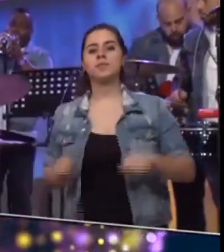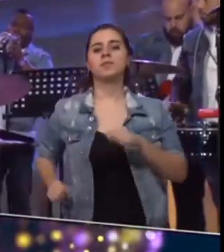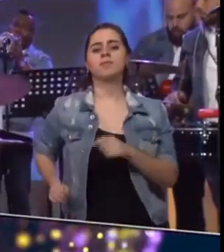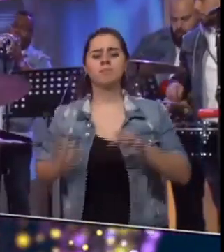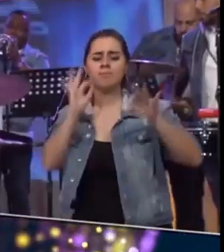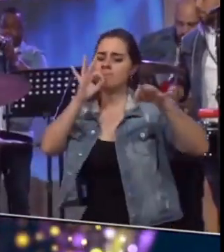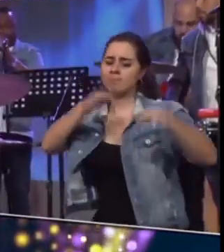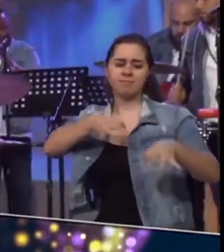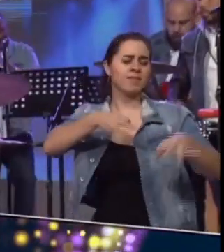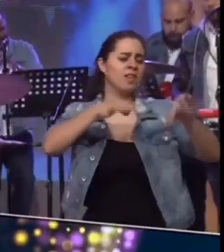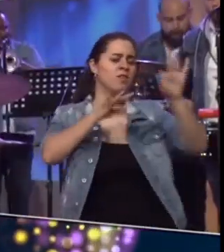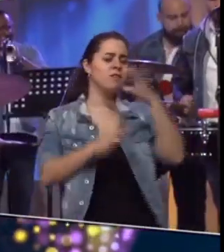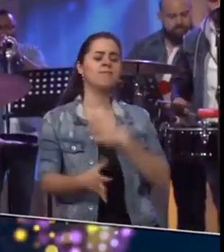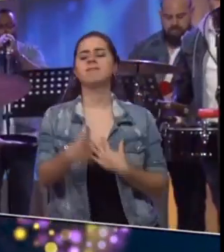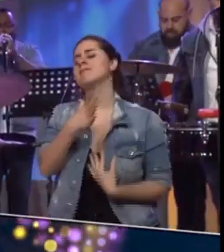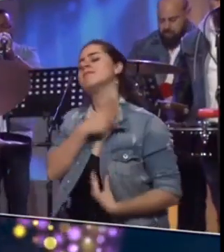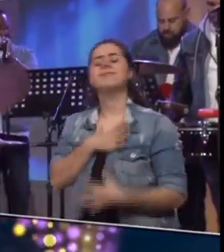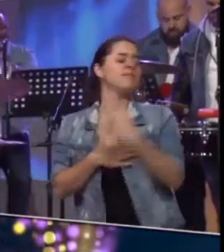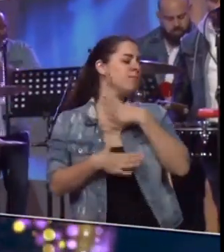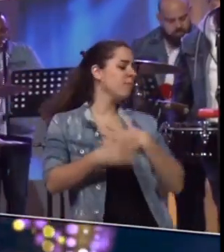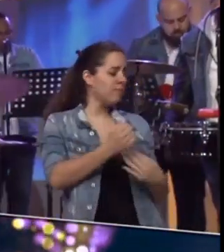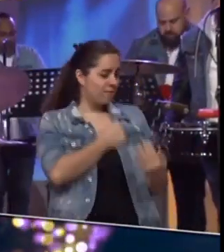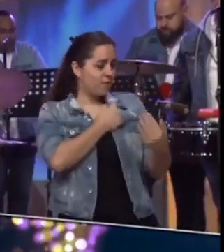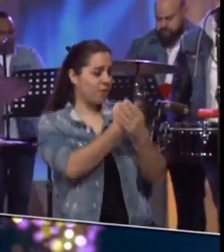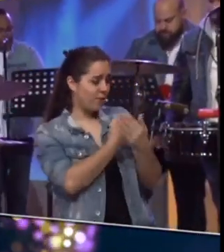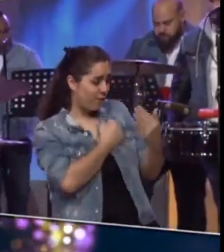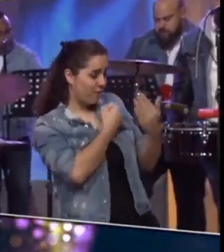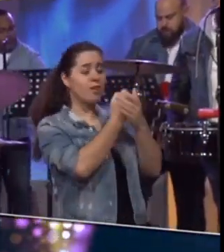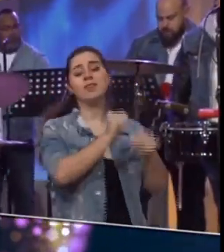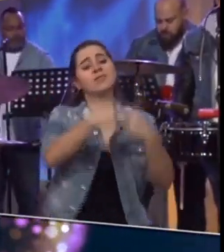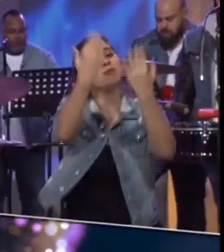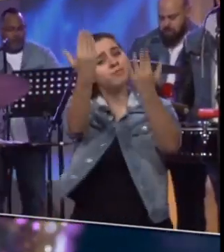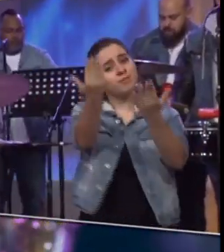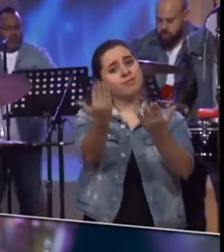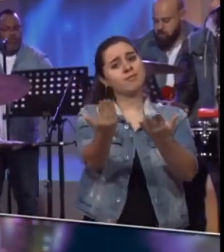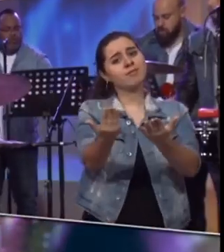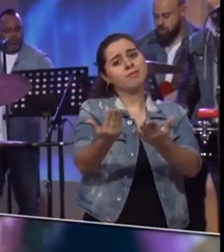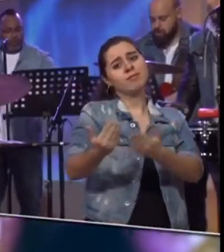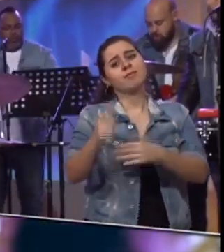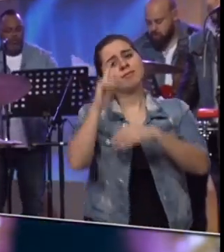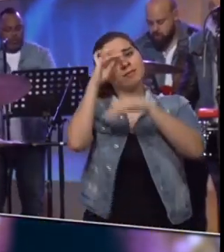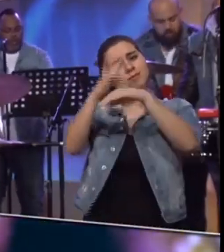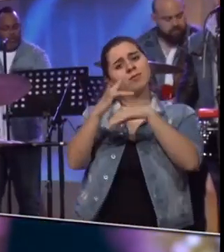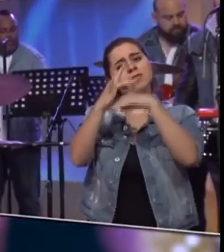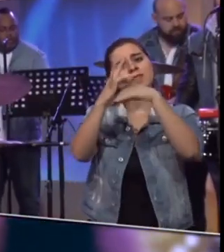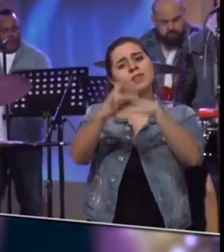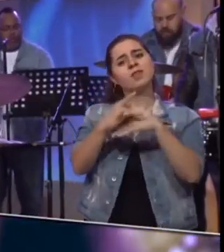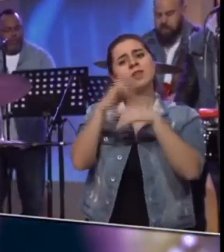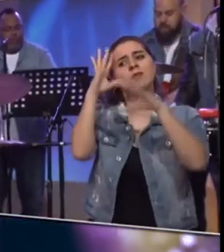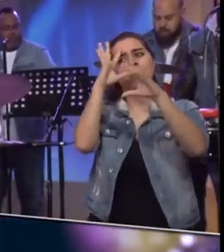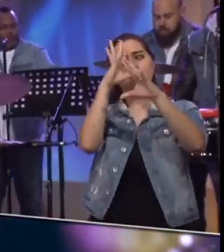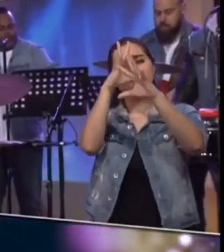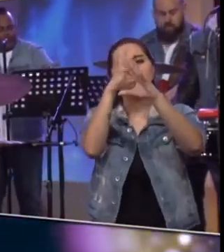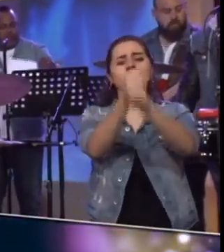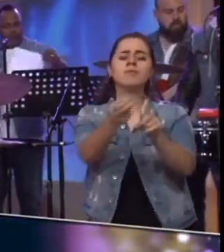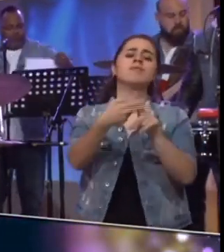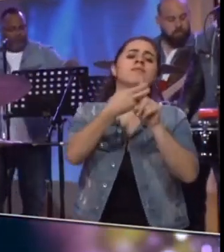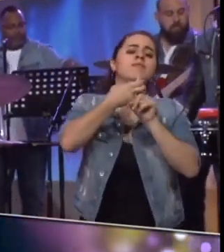Y sentir la pasión que me da la emoción De tu aliento, tu cuerpo, tu boca Eres tu oración con mayor devoción Eres Bruta